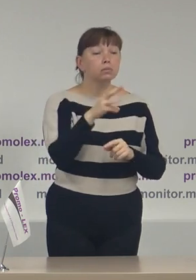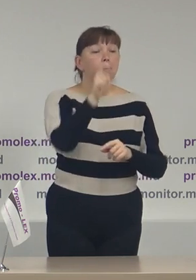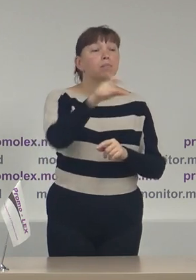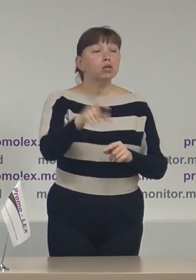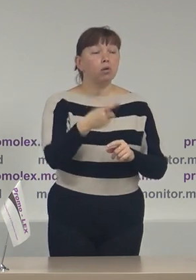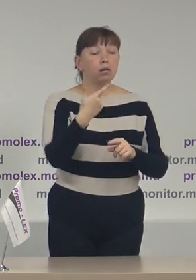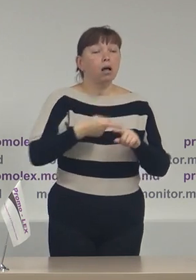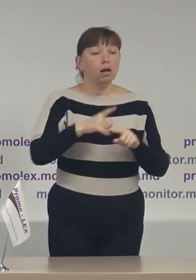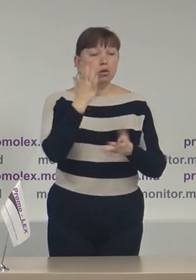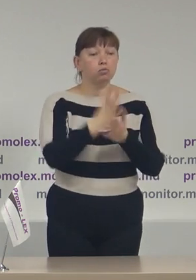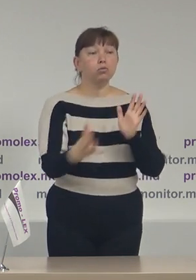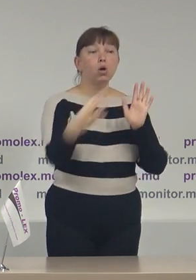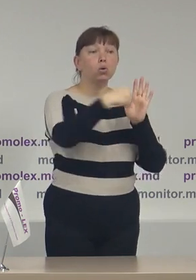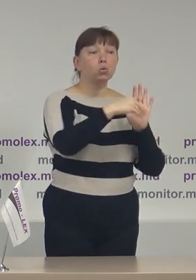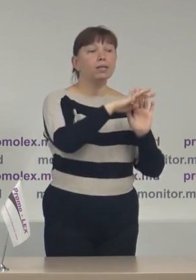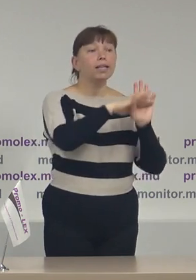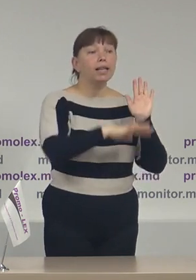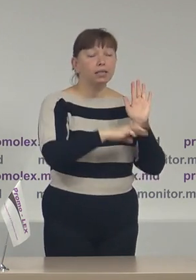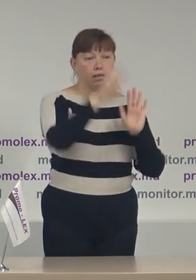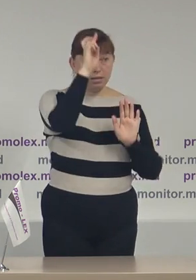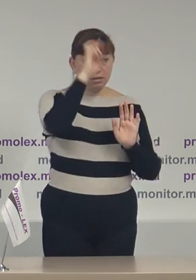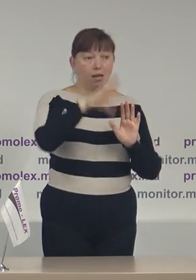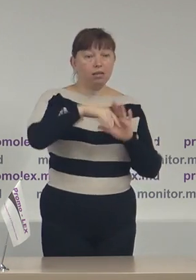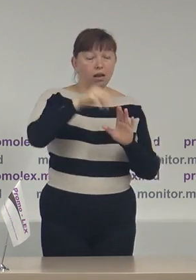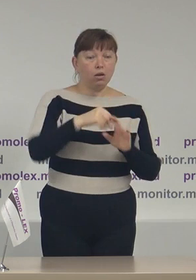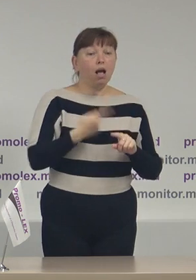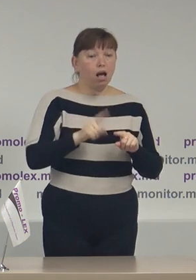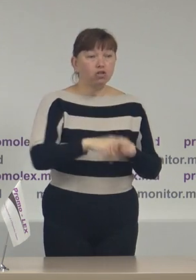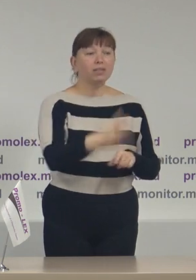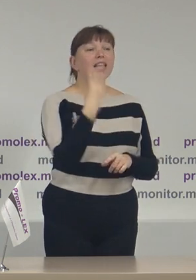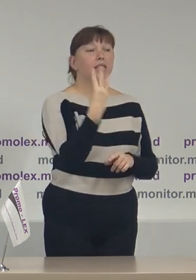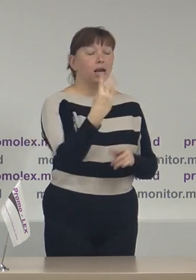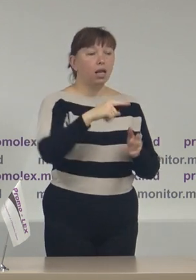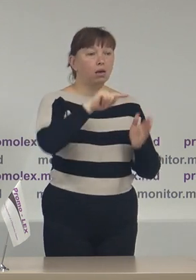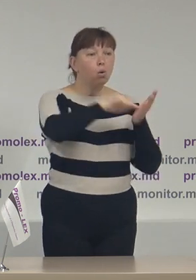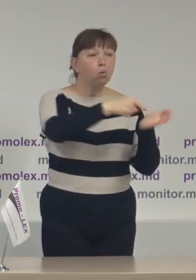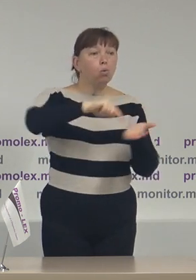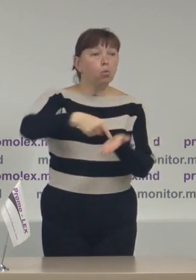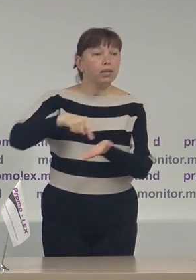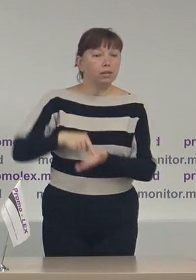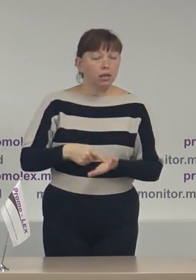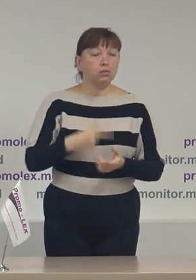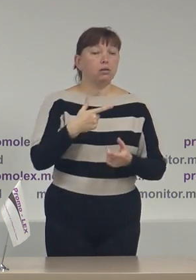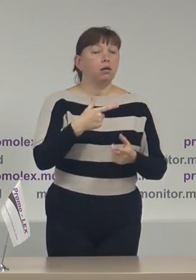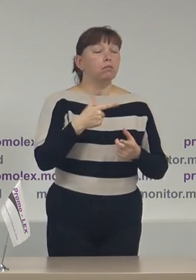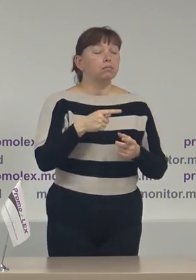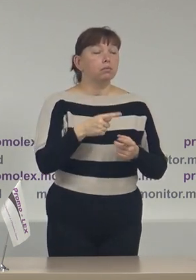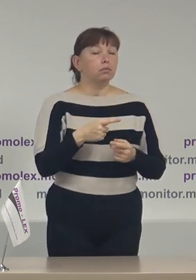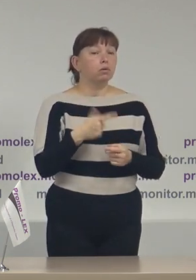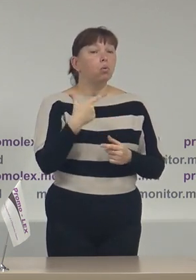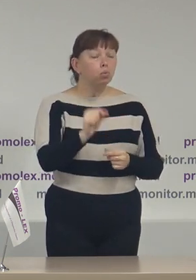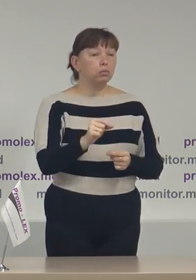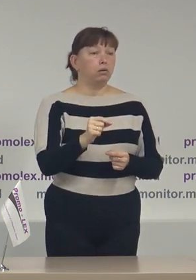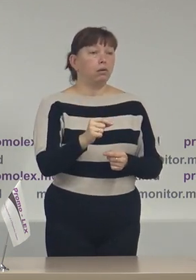inclusă în registru de stat al alegătorilor astea sunt top 3 unități administrativ teritorial nivelul 2